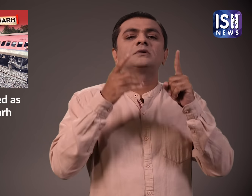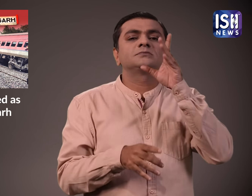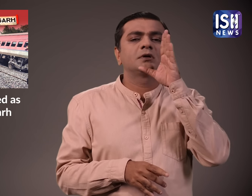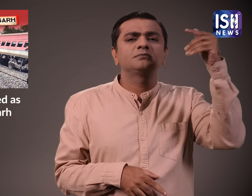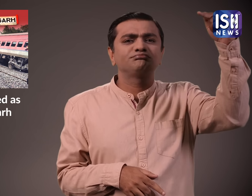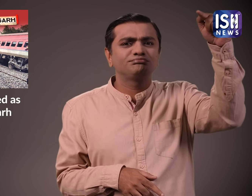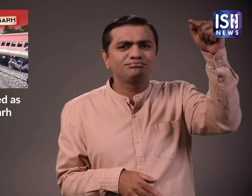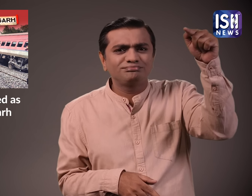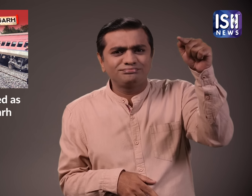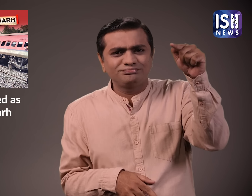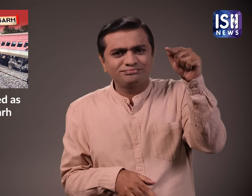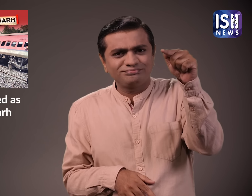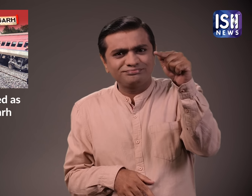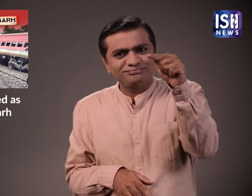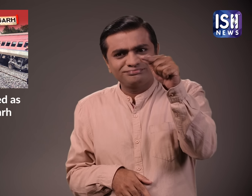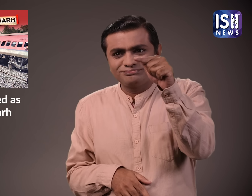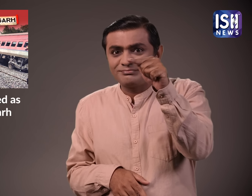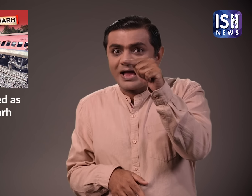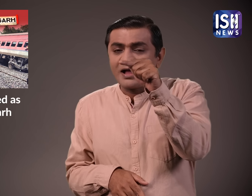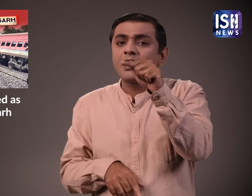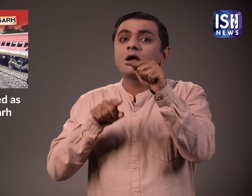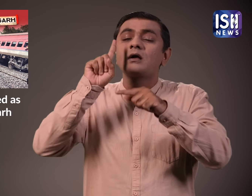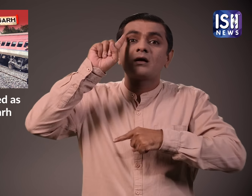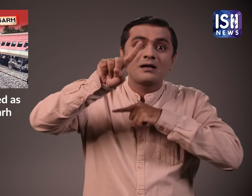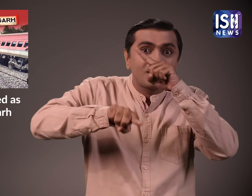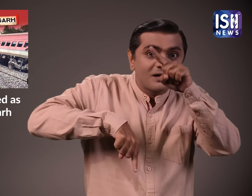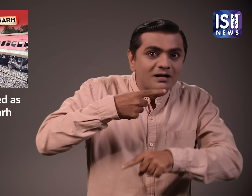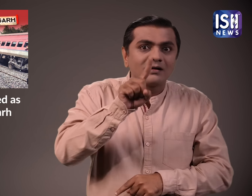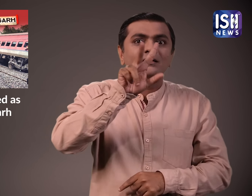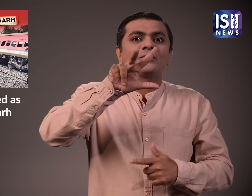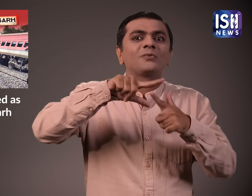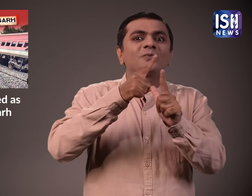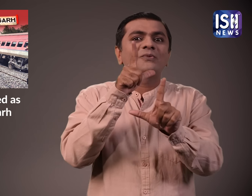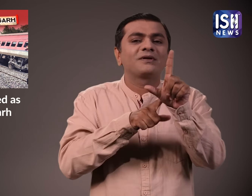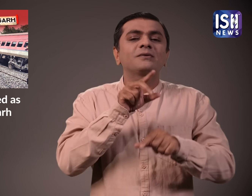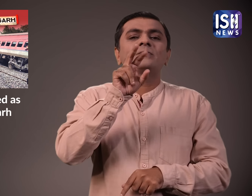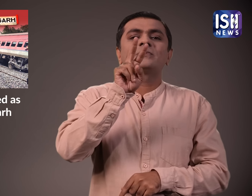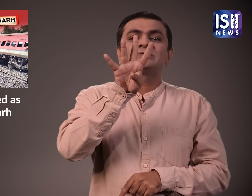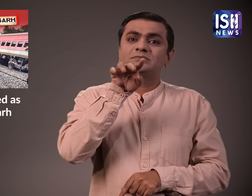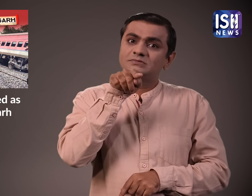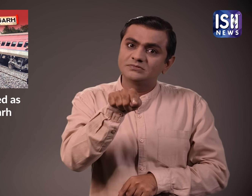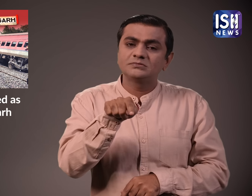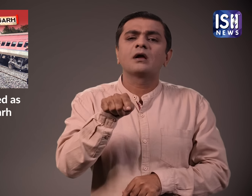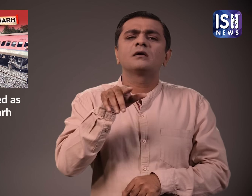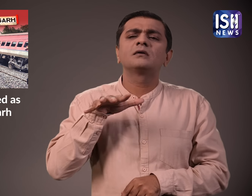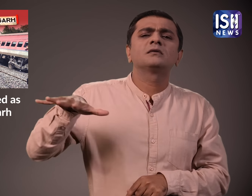शुरुआ चंदिगड से हुई और ये अपने रास्ते पर थी अगले दिन 18 जुलाई 2024 को ट्रेन